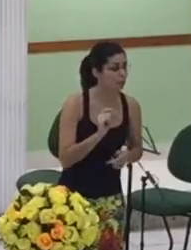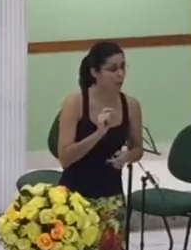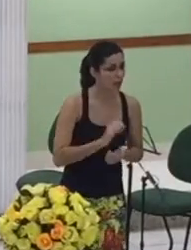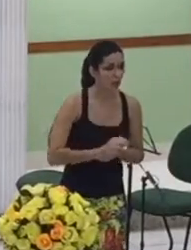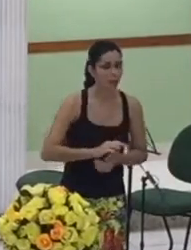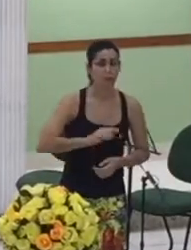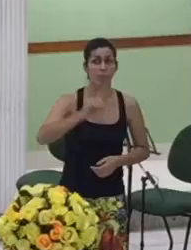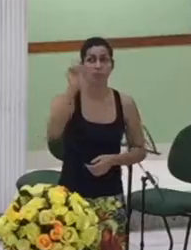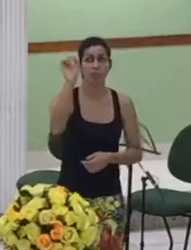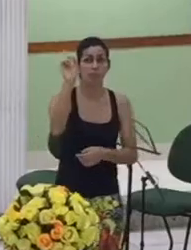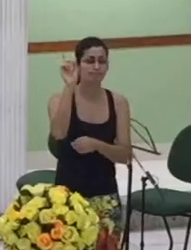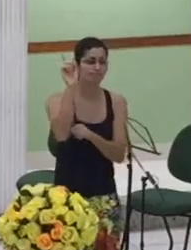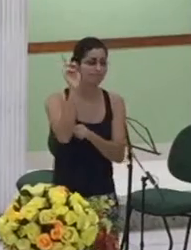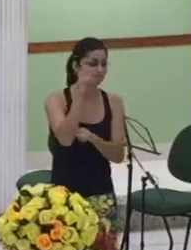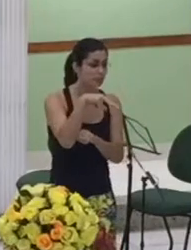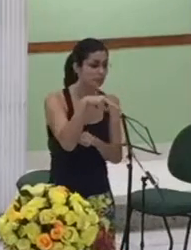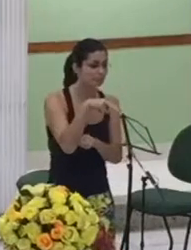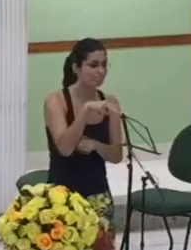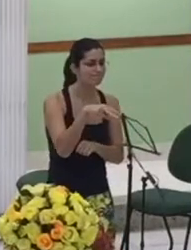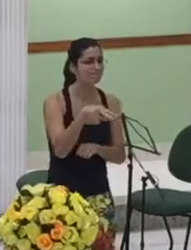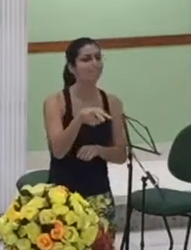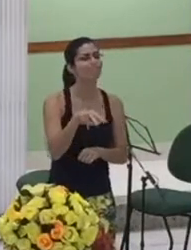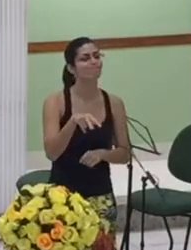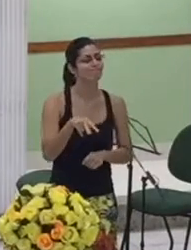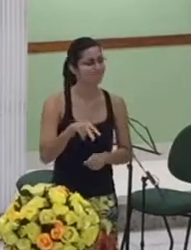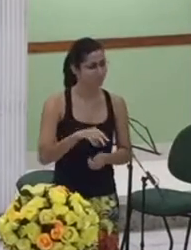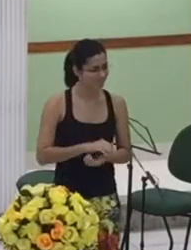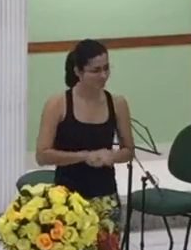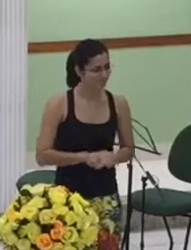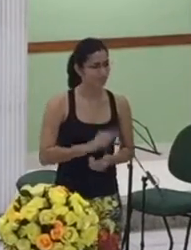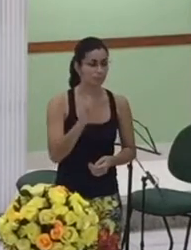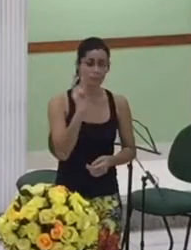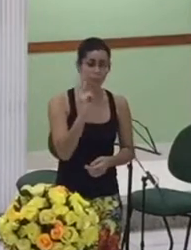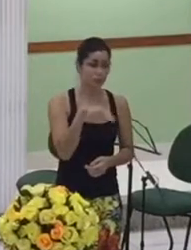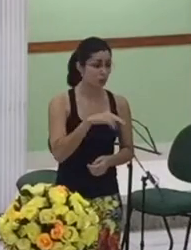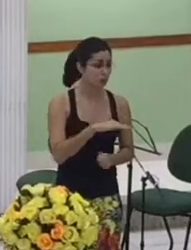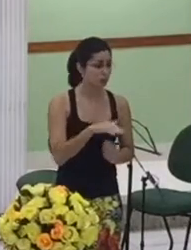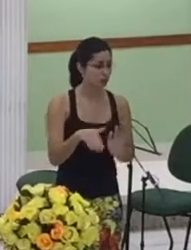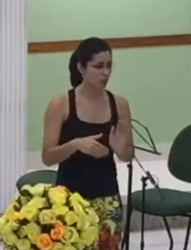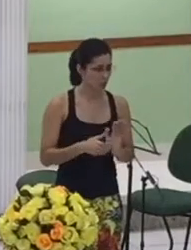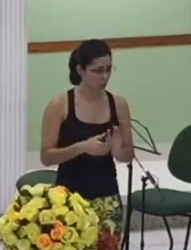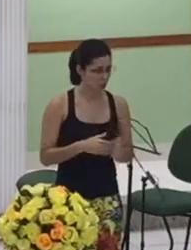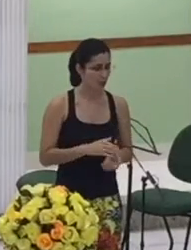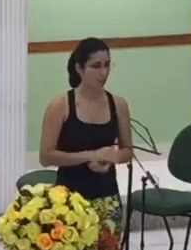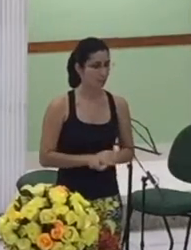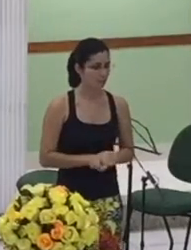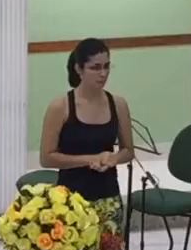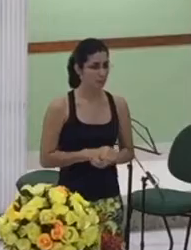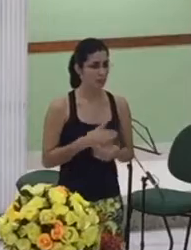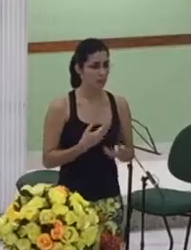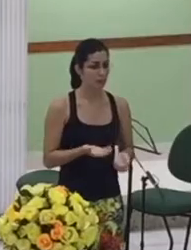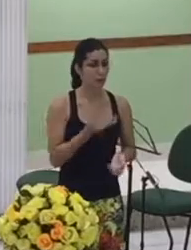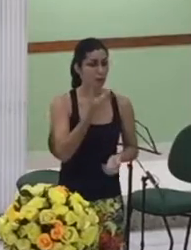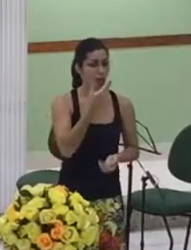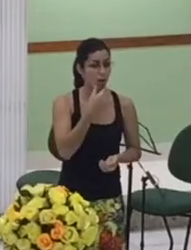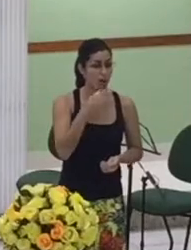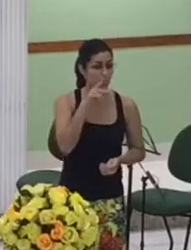o problema é que Deus estava assistindo isso então o profeta Natal vai e confronta o pecado de